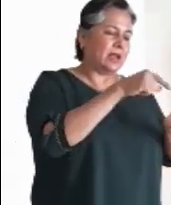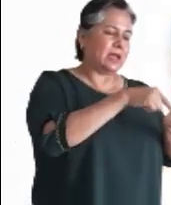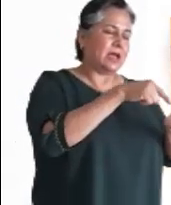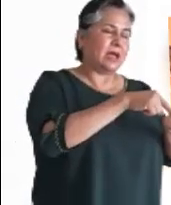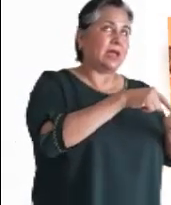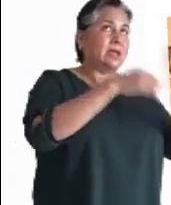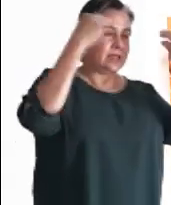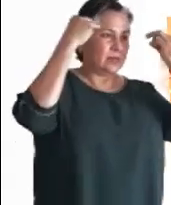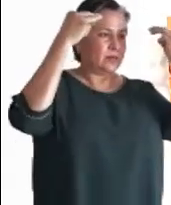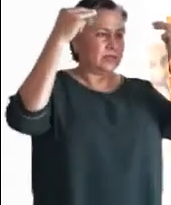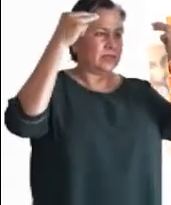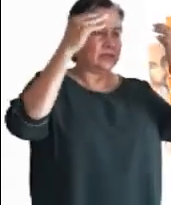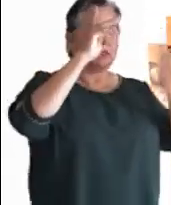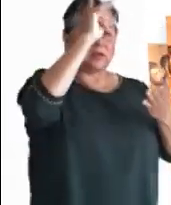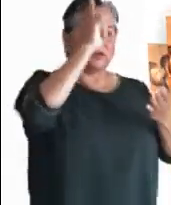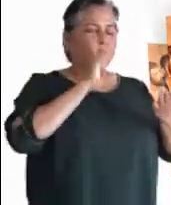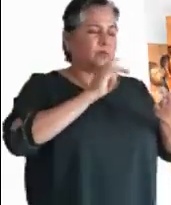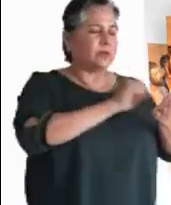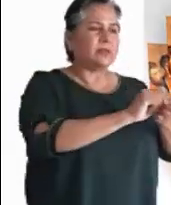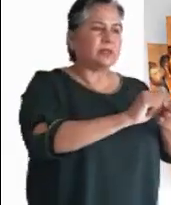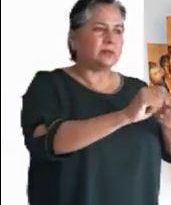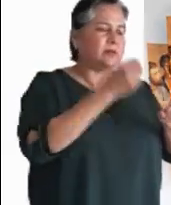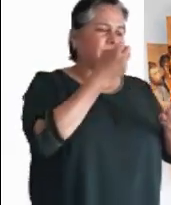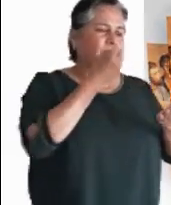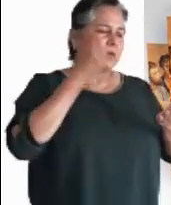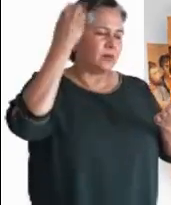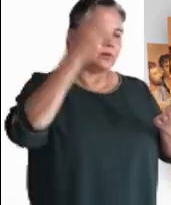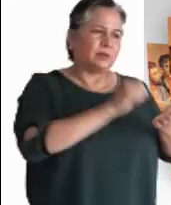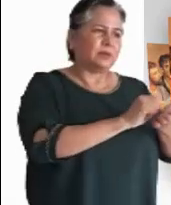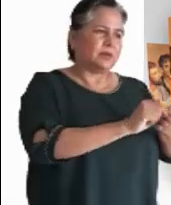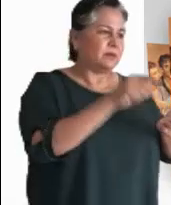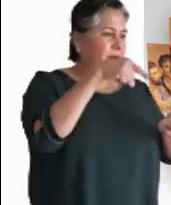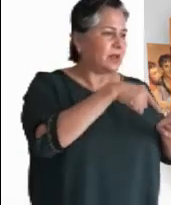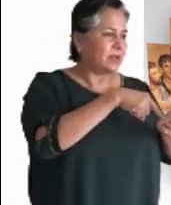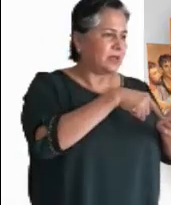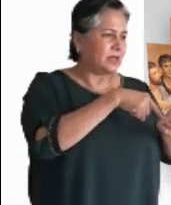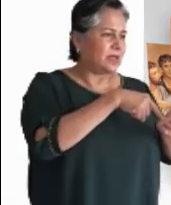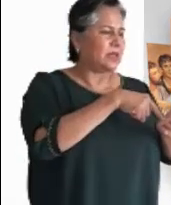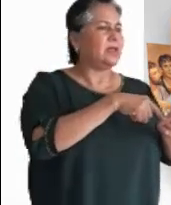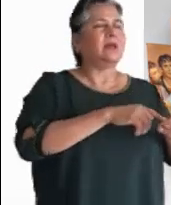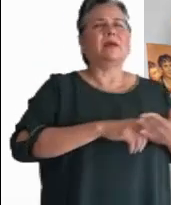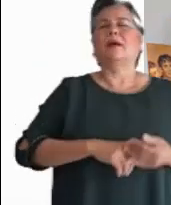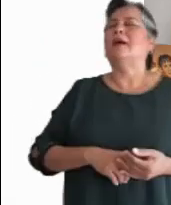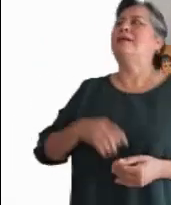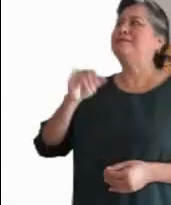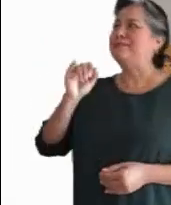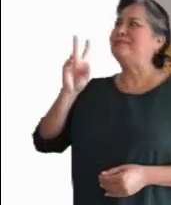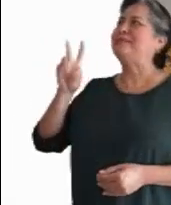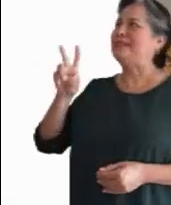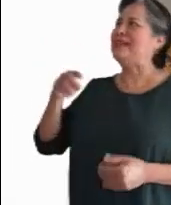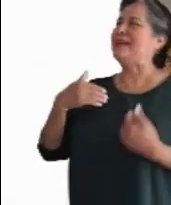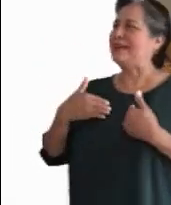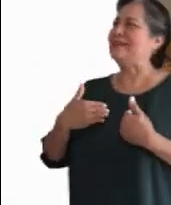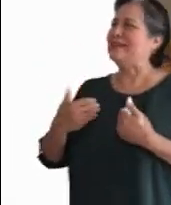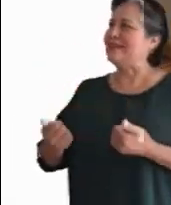estaba escrito de mí en la ley de Moisés, en los profetas y en los salmos. Entonces les abrió el entendimiento